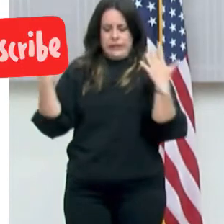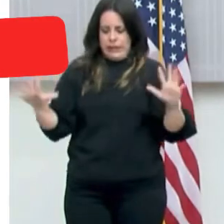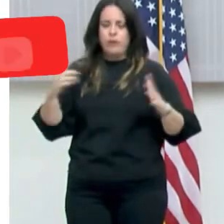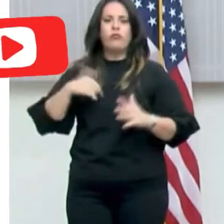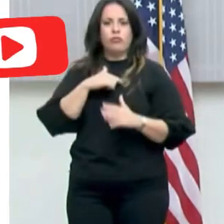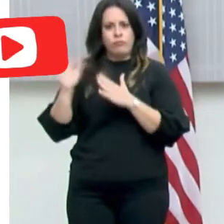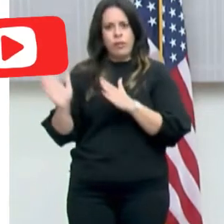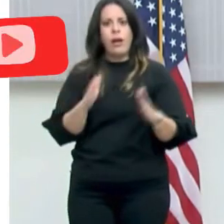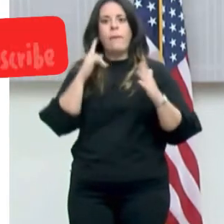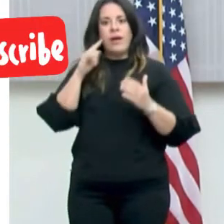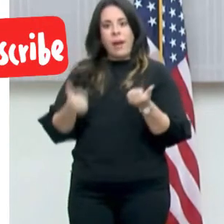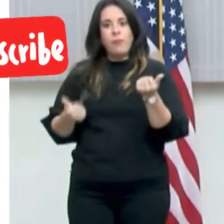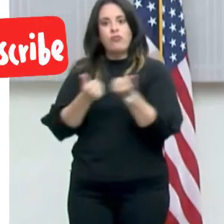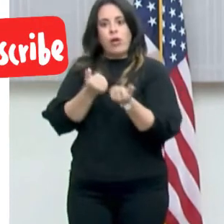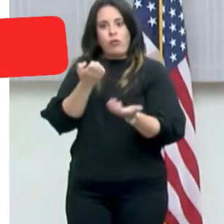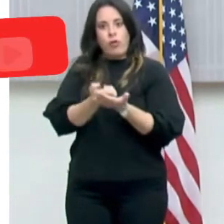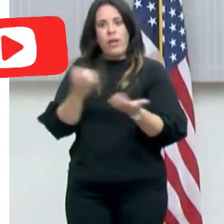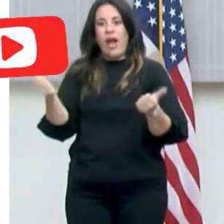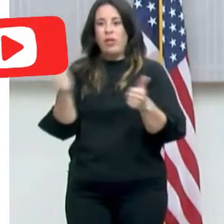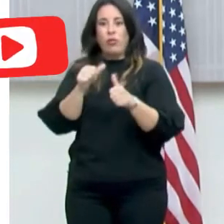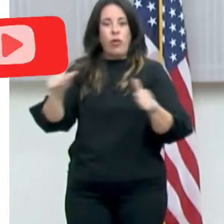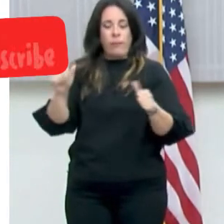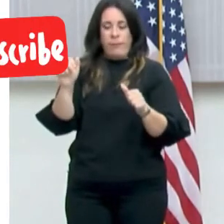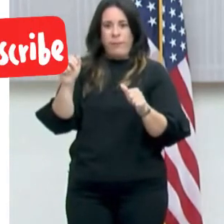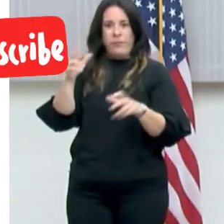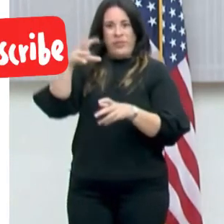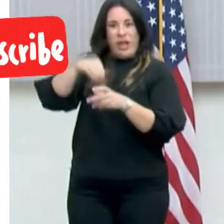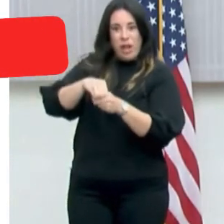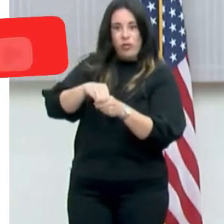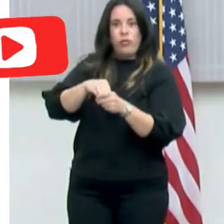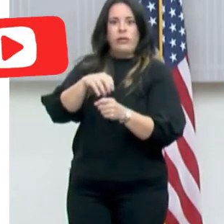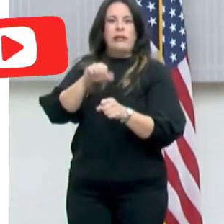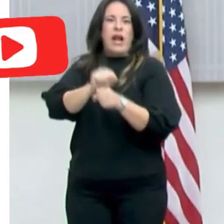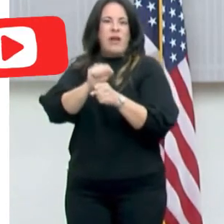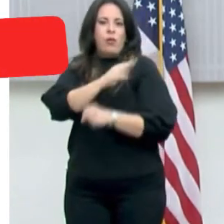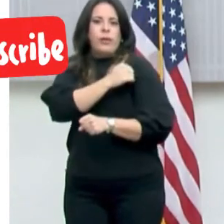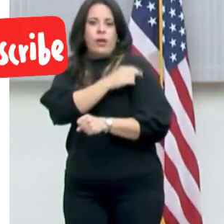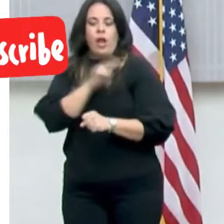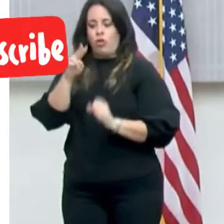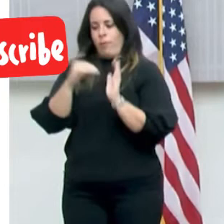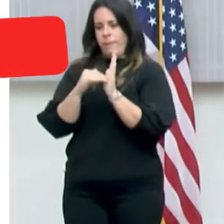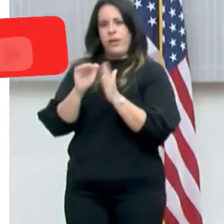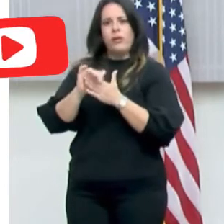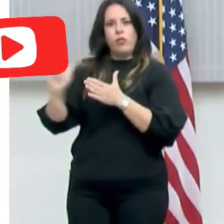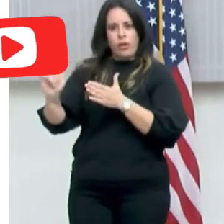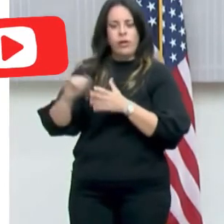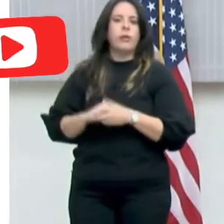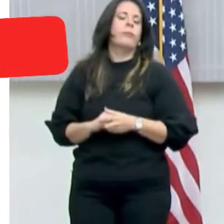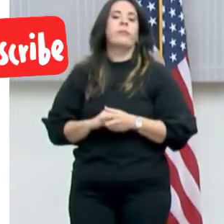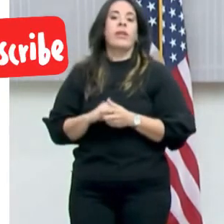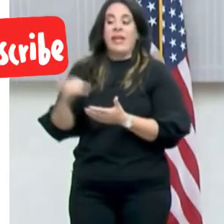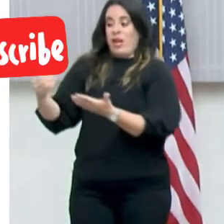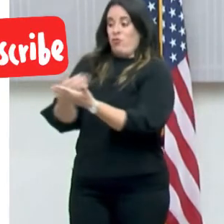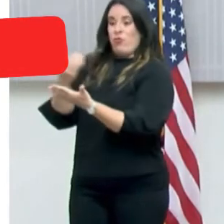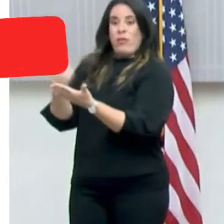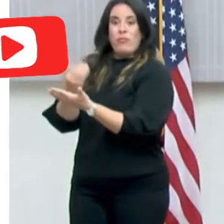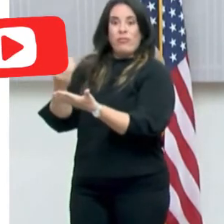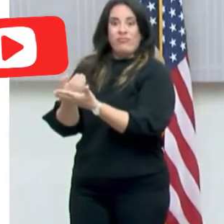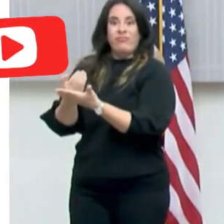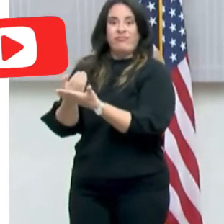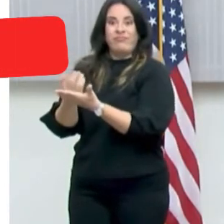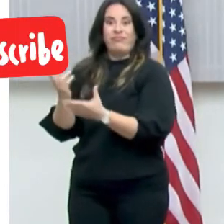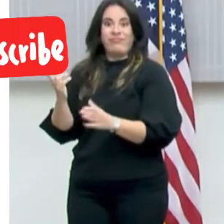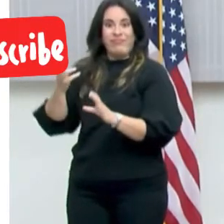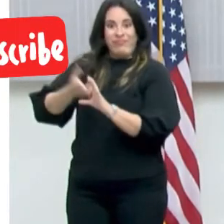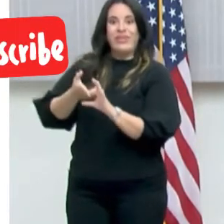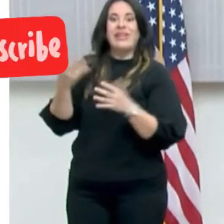para darle un incentivo a todo el personal que labora en los hospitales de 2 mil dólares y al nuevo personal que los